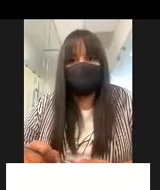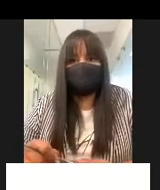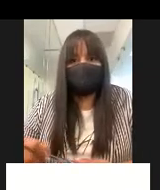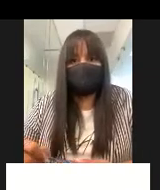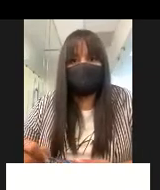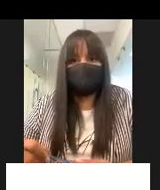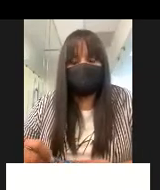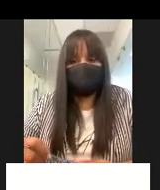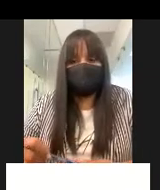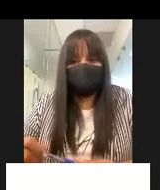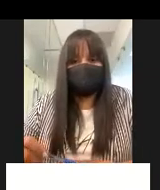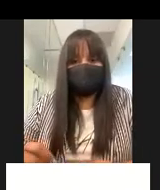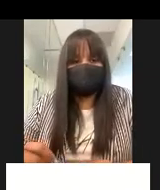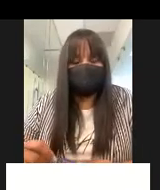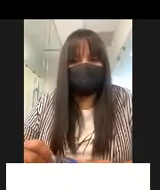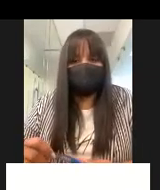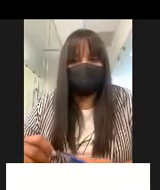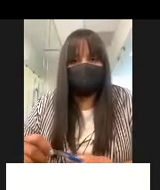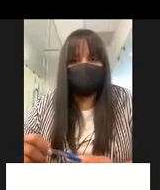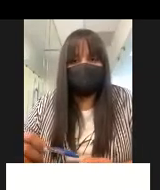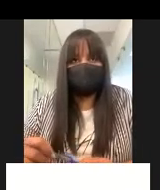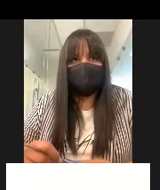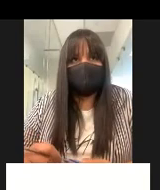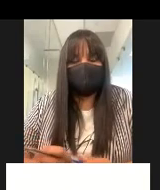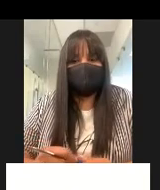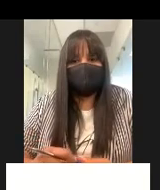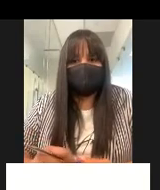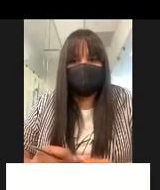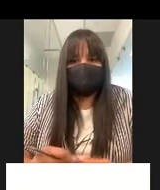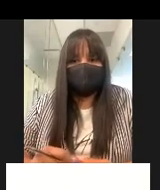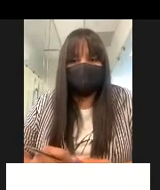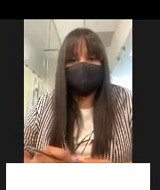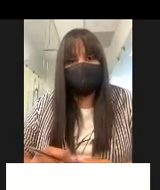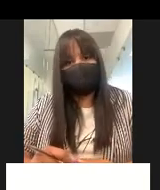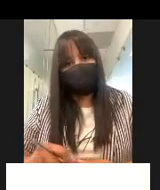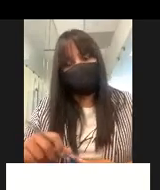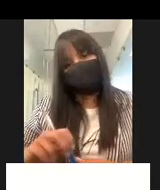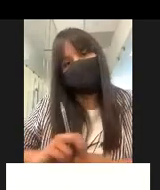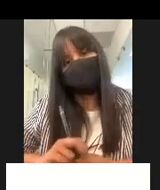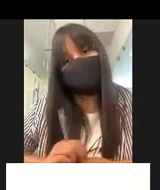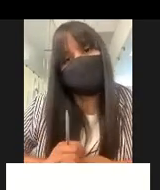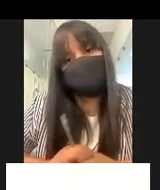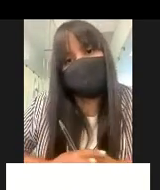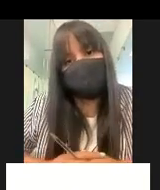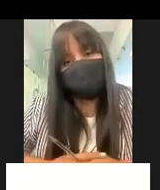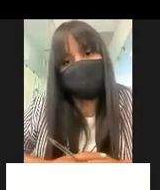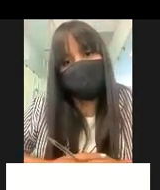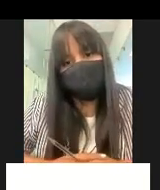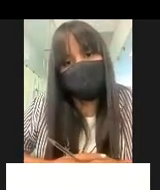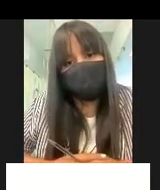abril que ya estamos casi vamos a hacerles llegar la convocatoria de este taller de sustentabilidad y